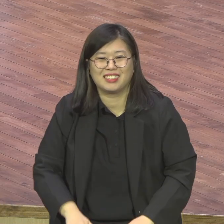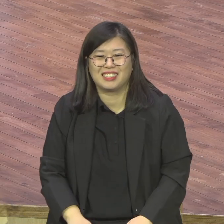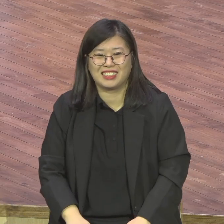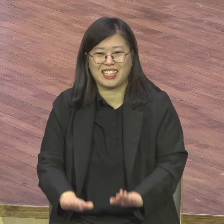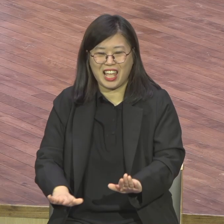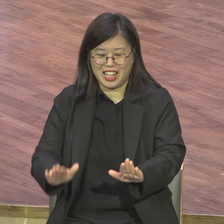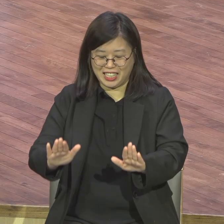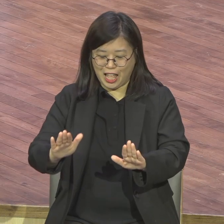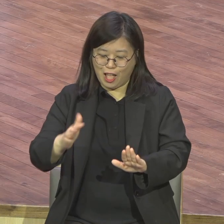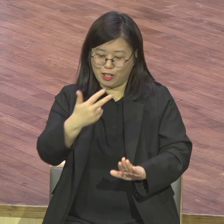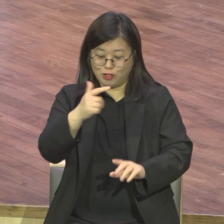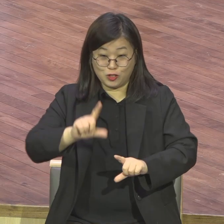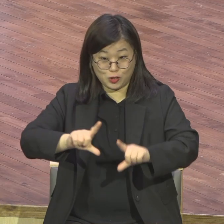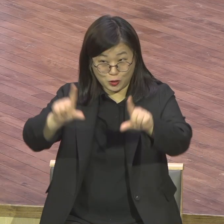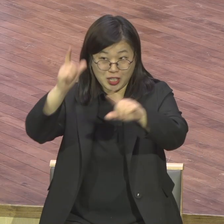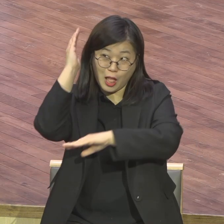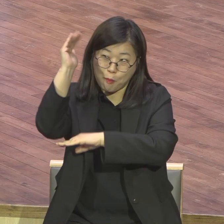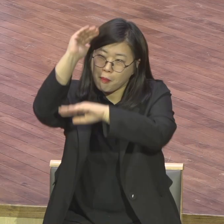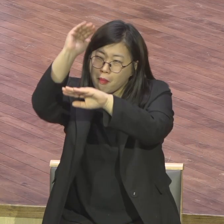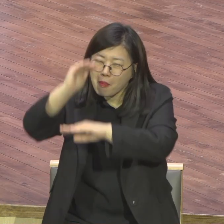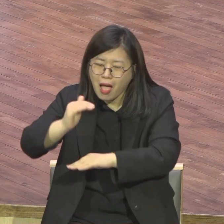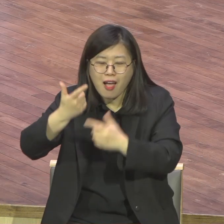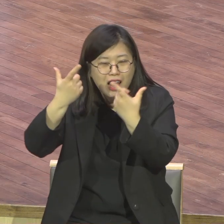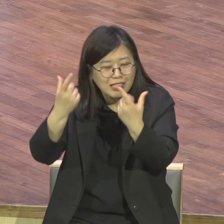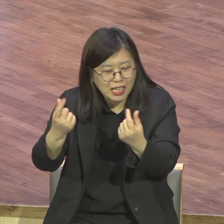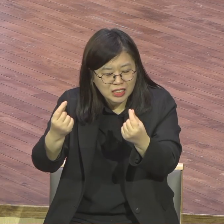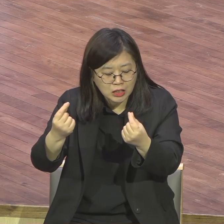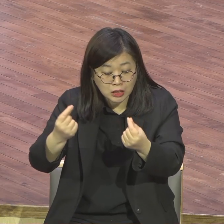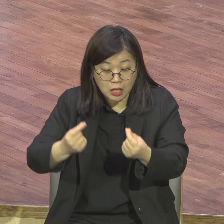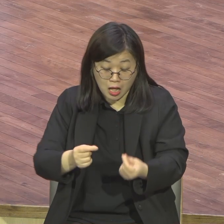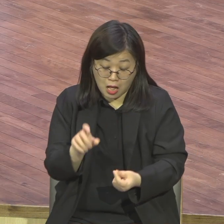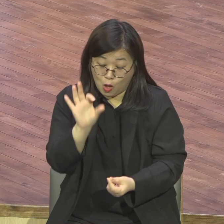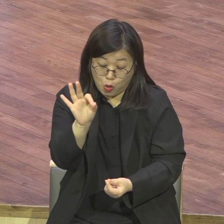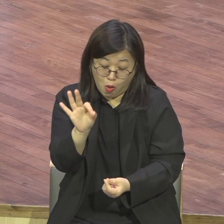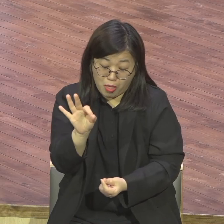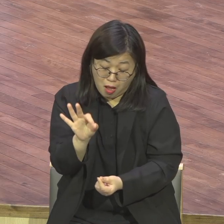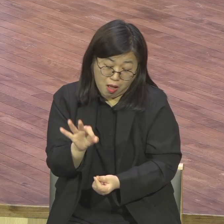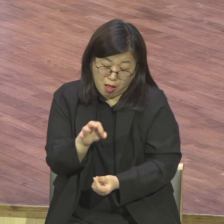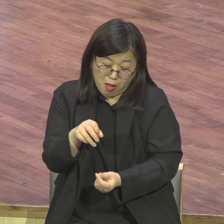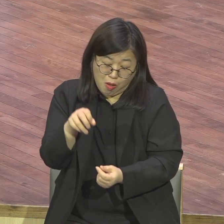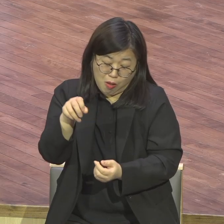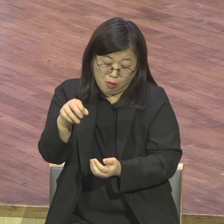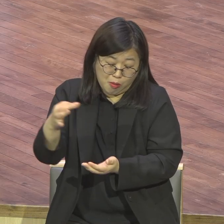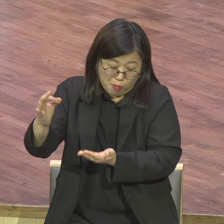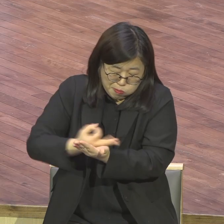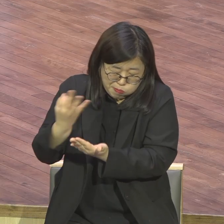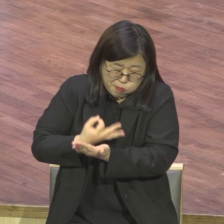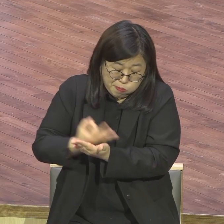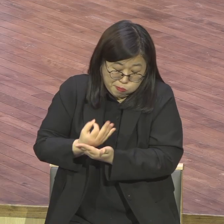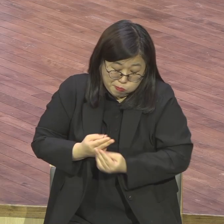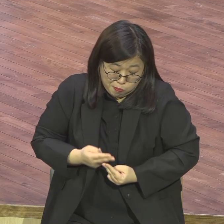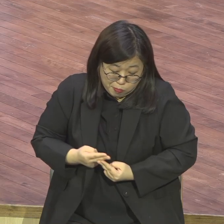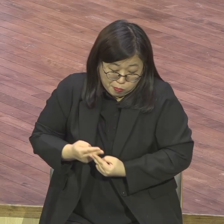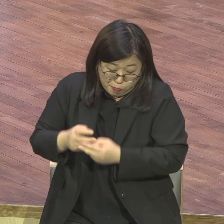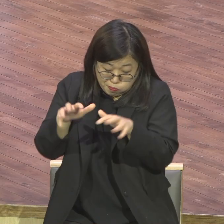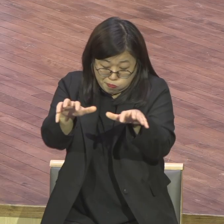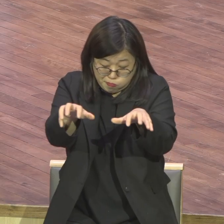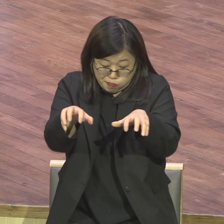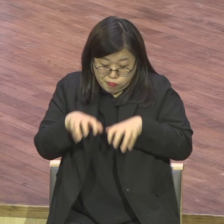안 즐거우면 억울합니다. 억울해. 억울하다고. 예수 믿음에서 무슨 세상짐을 다쳤다고 무슨